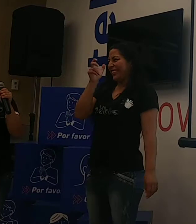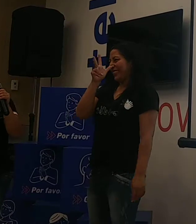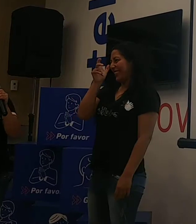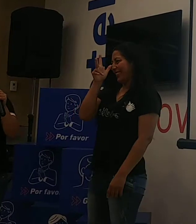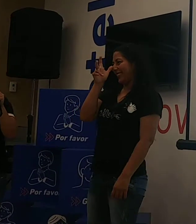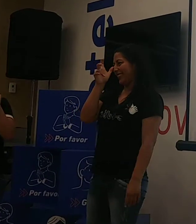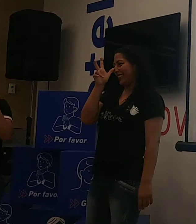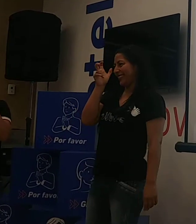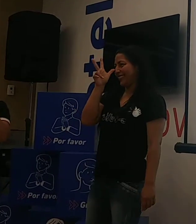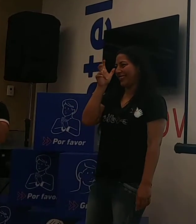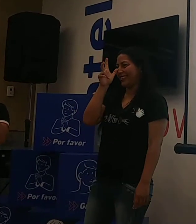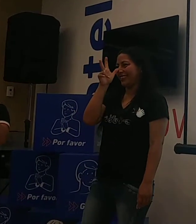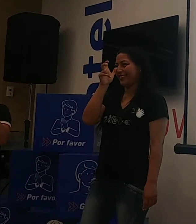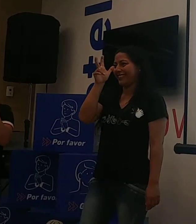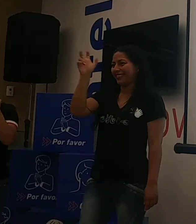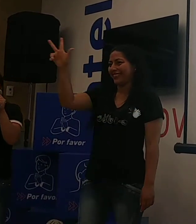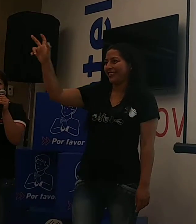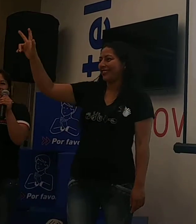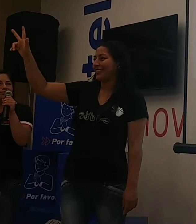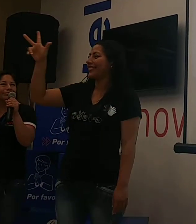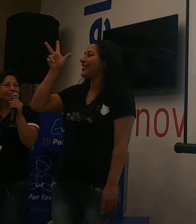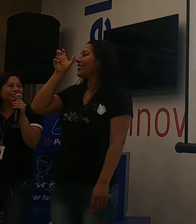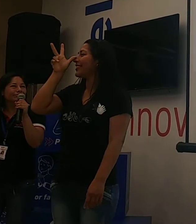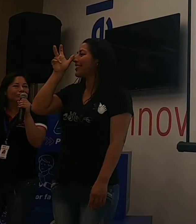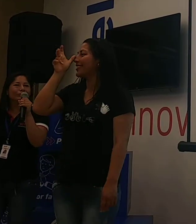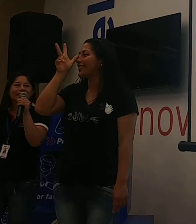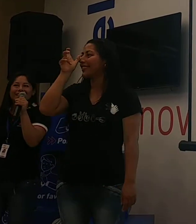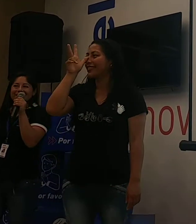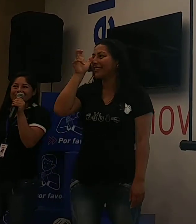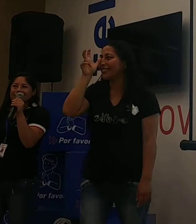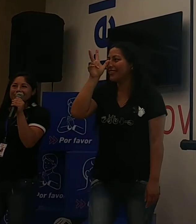Cucaracha Cucaracha